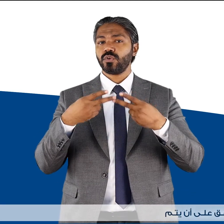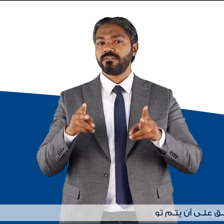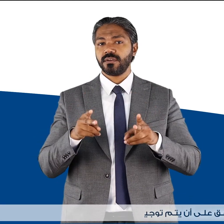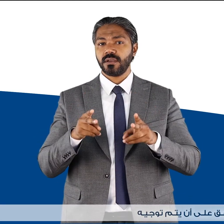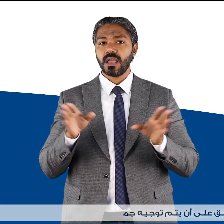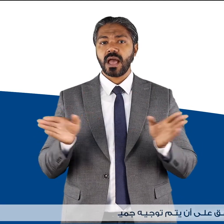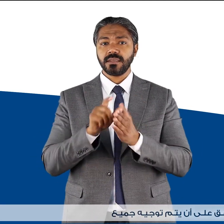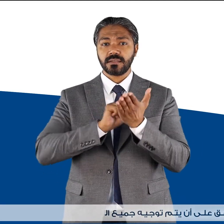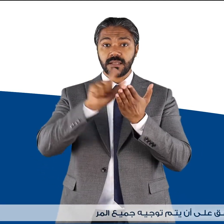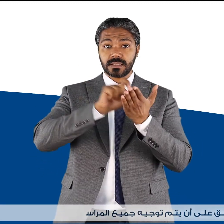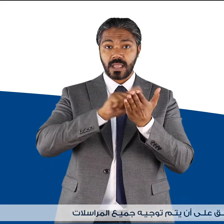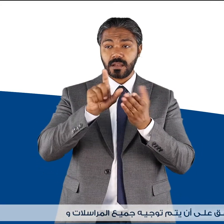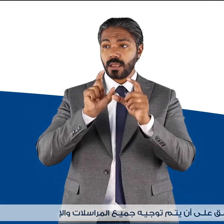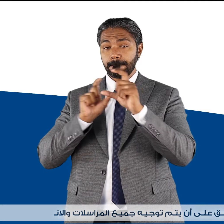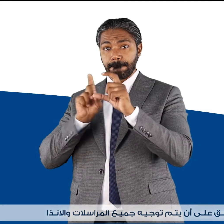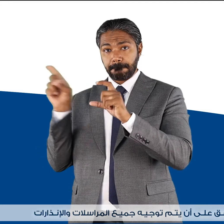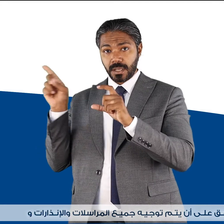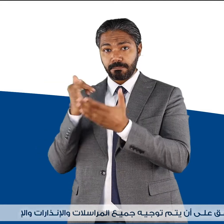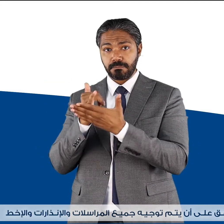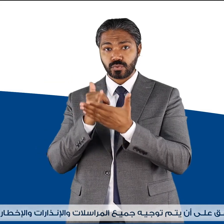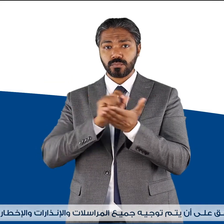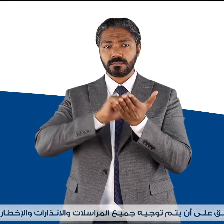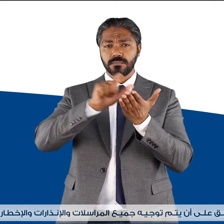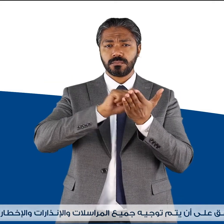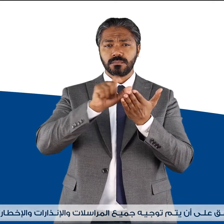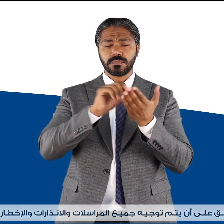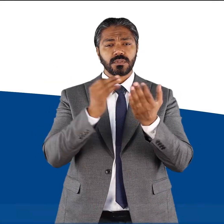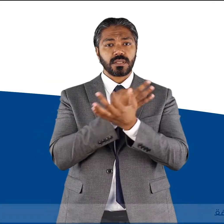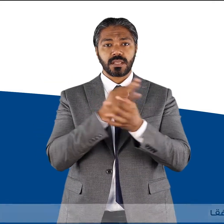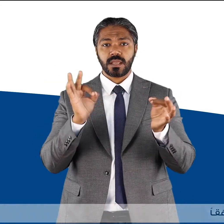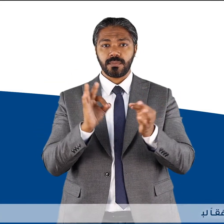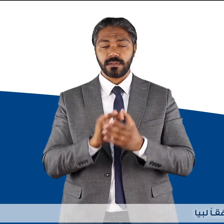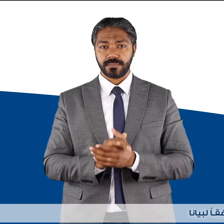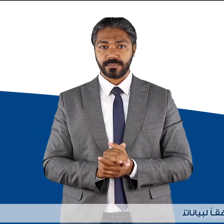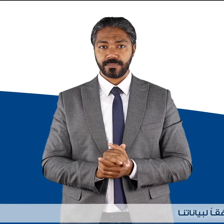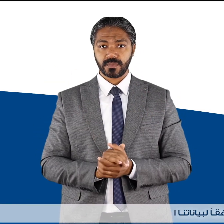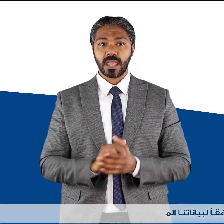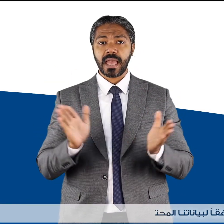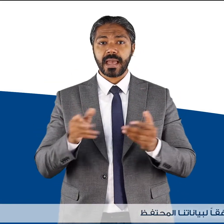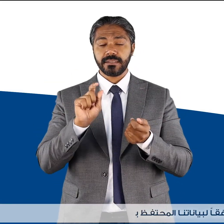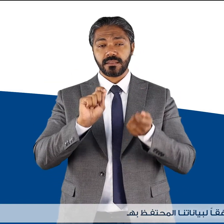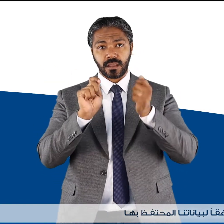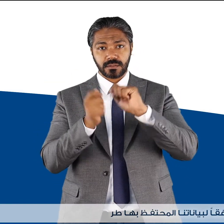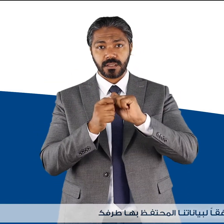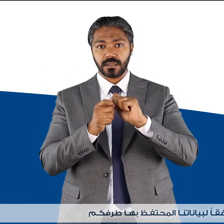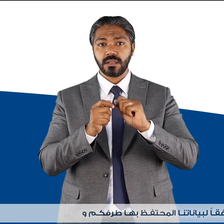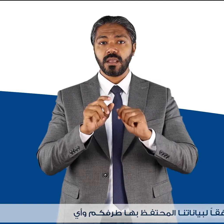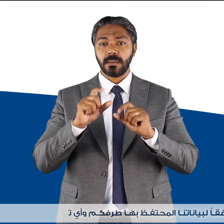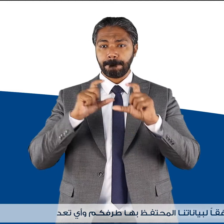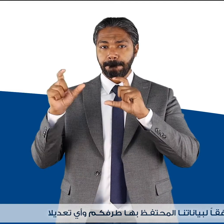توجيه جميع المراسلات والإنظارات والإختارات وفقاً لبياناتنا المحتفظ بها طرفكم وأي